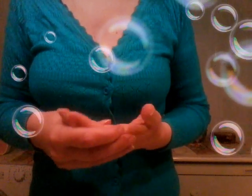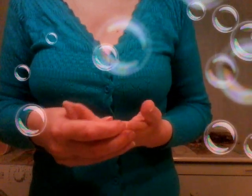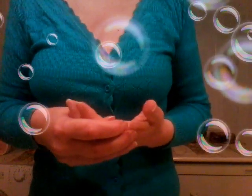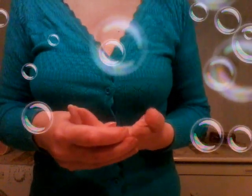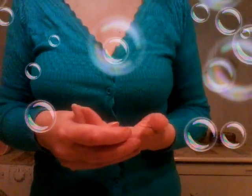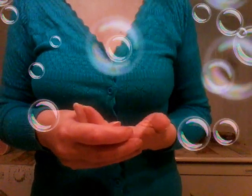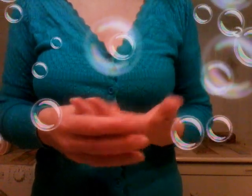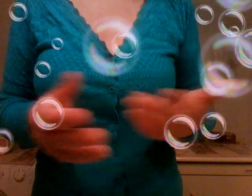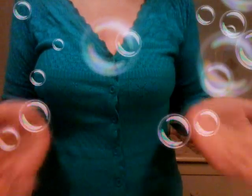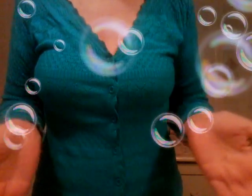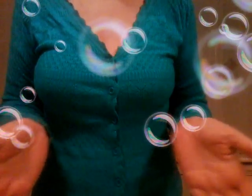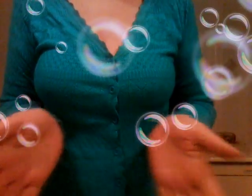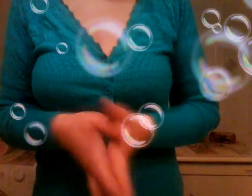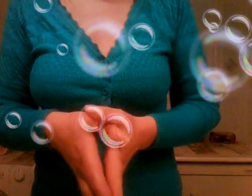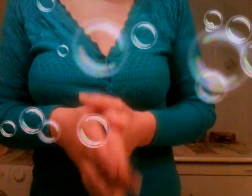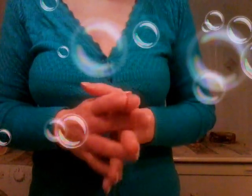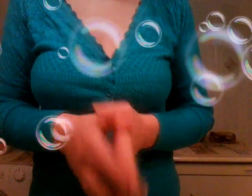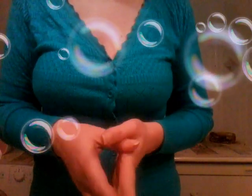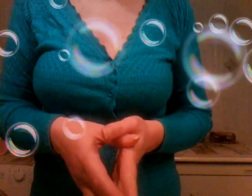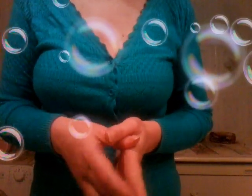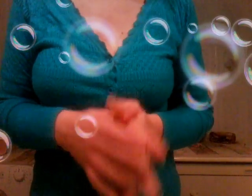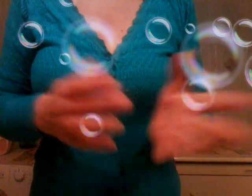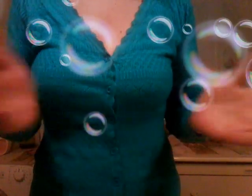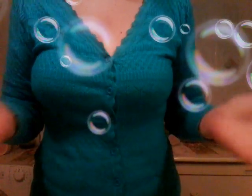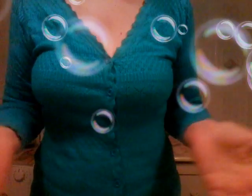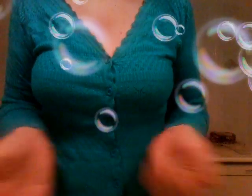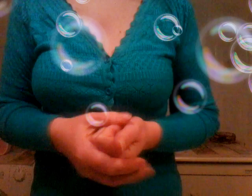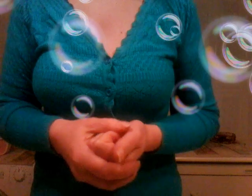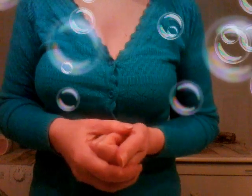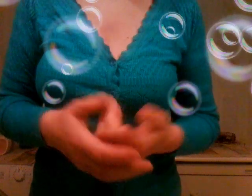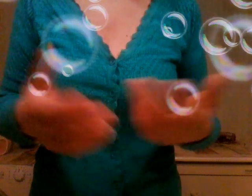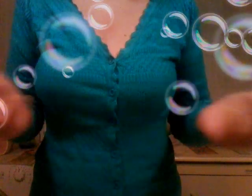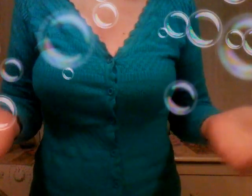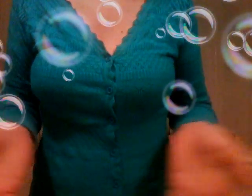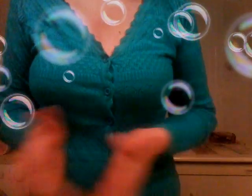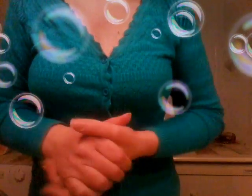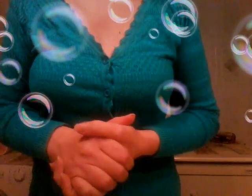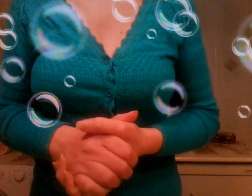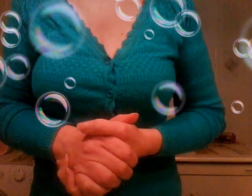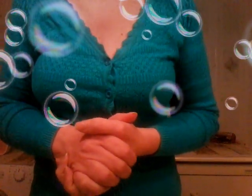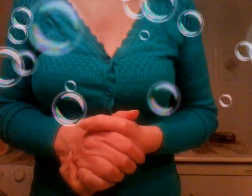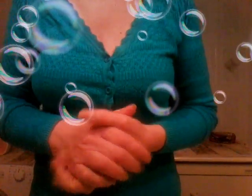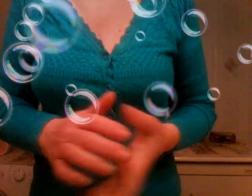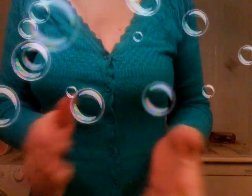la vi campi lei la vi compra la casa non lo so non volete